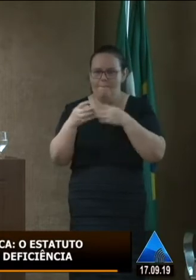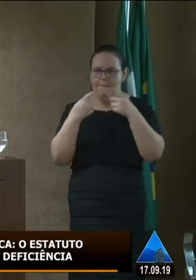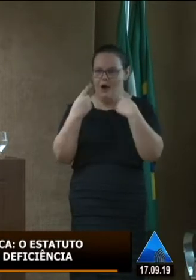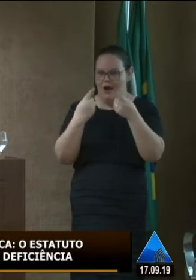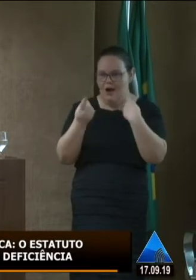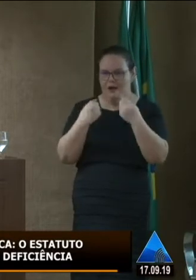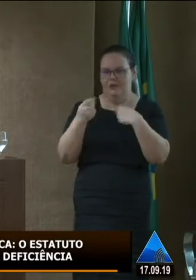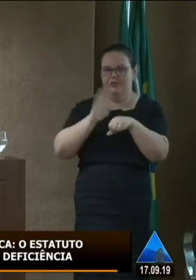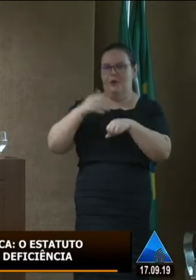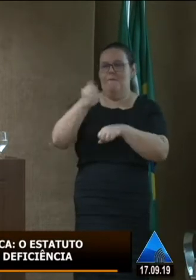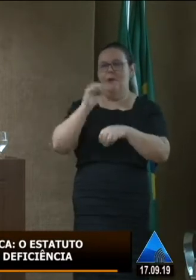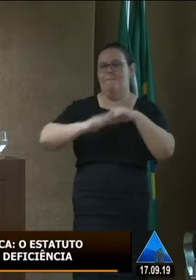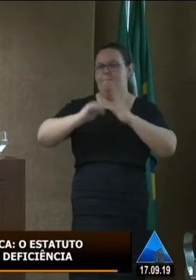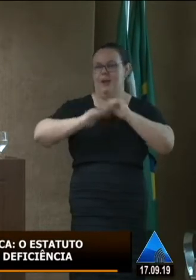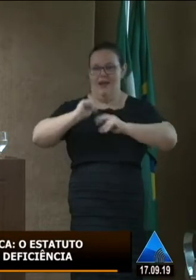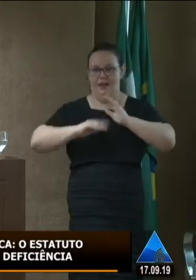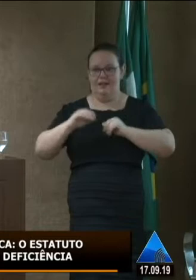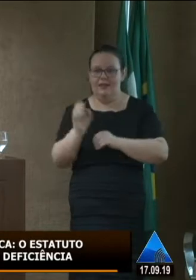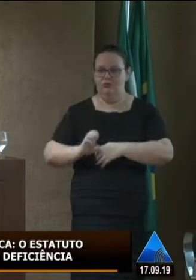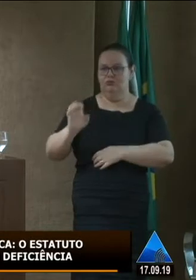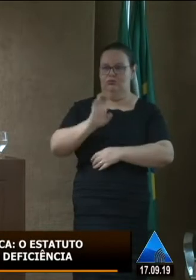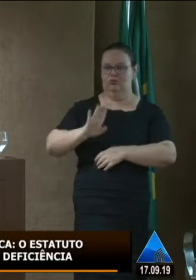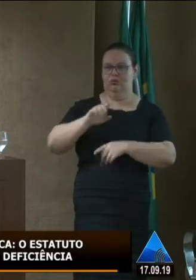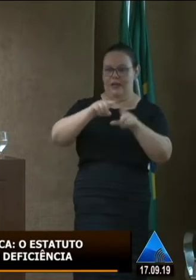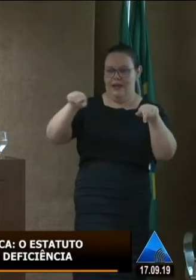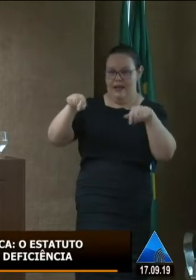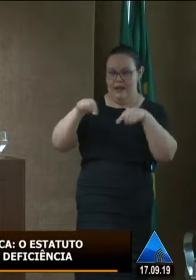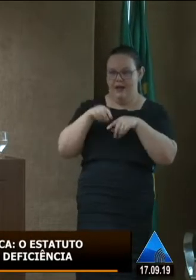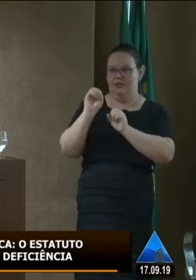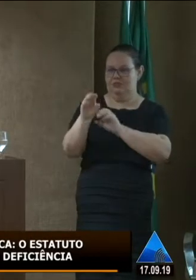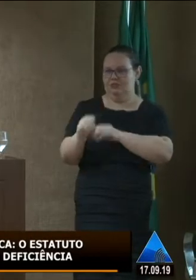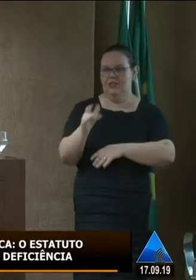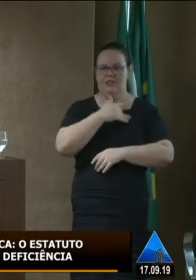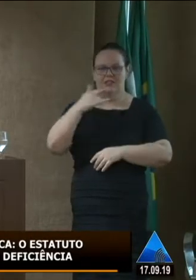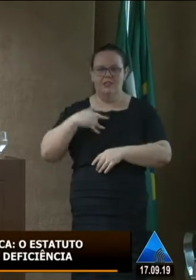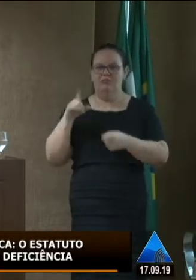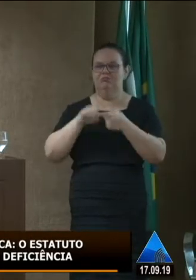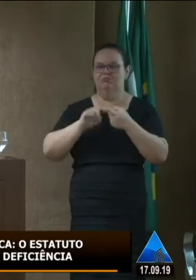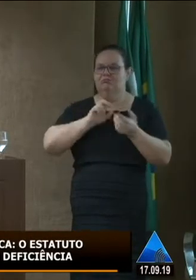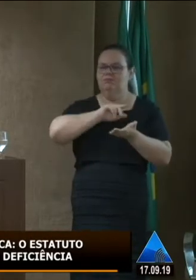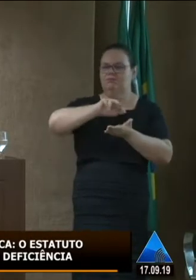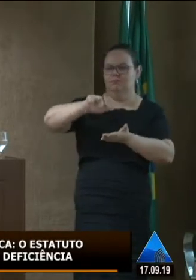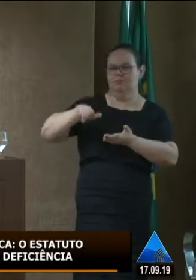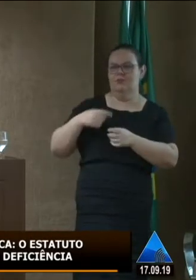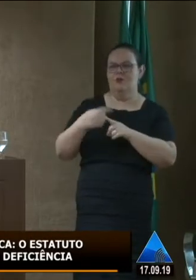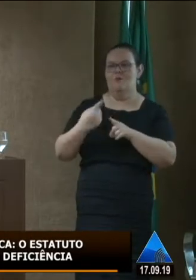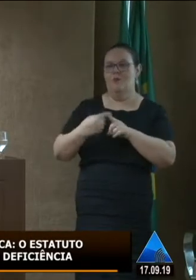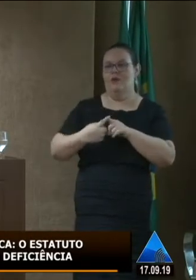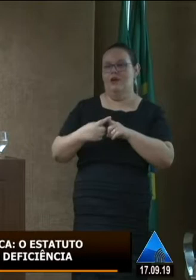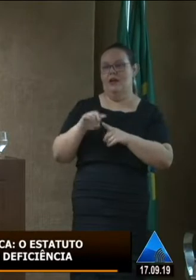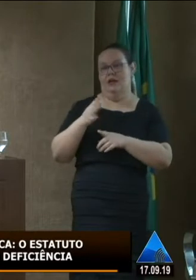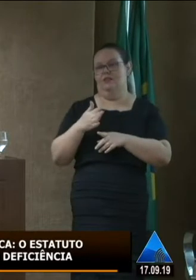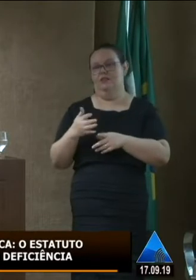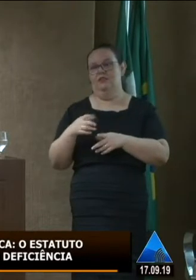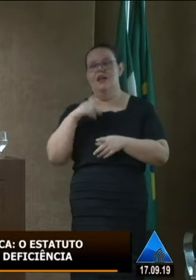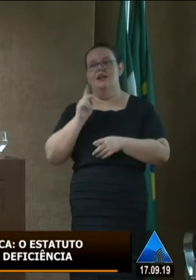longa prática do executivo na área da educação, da saúde, que já se impõe muita legislação, que já cumpre, a gente sempre